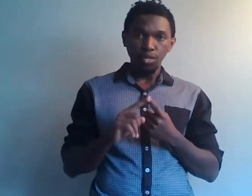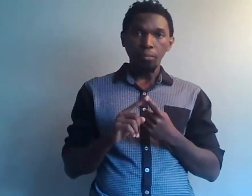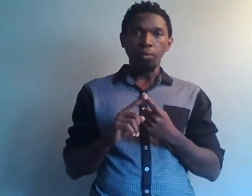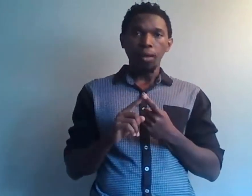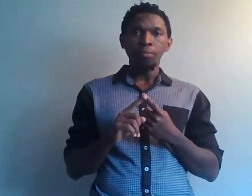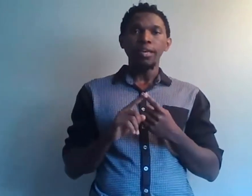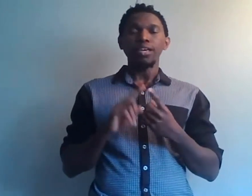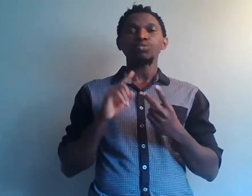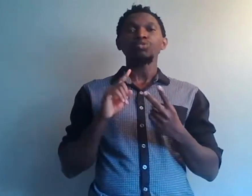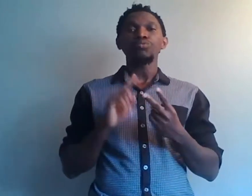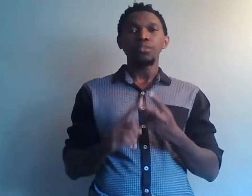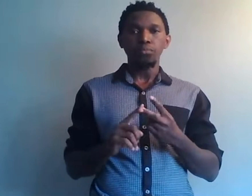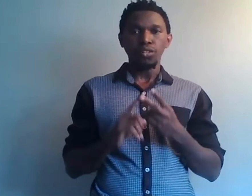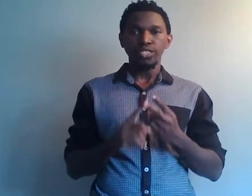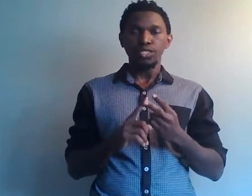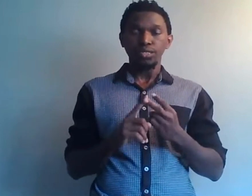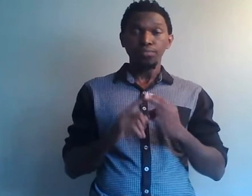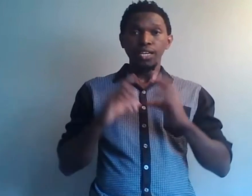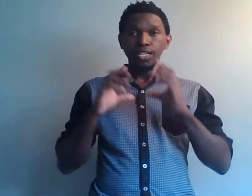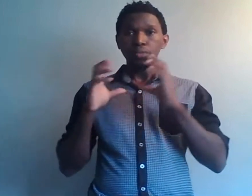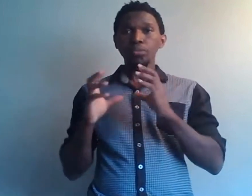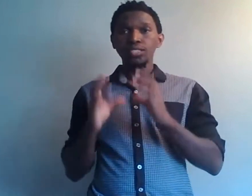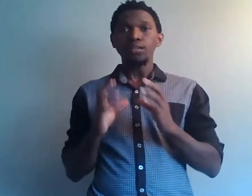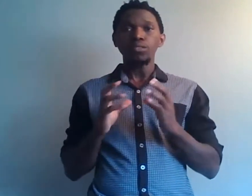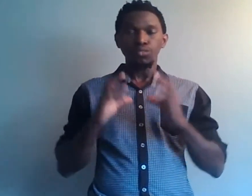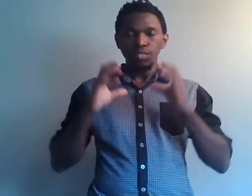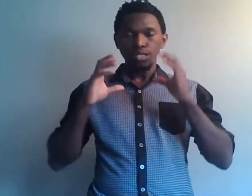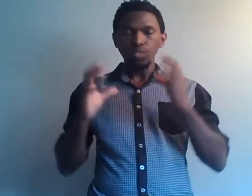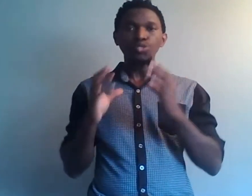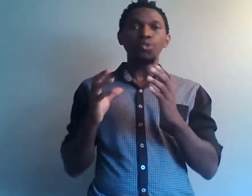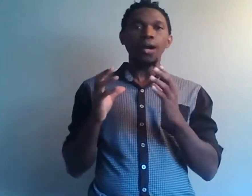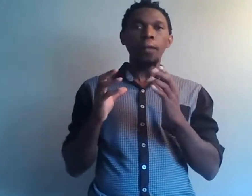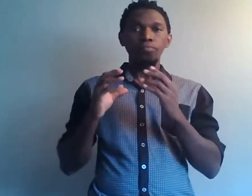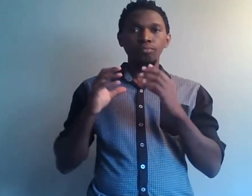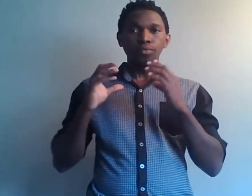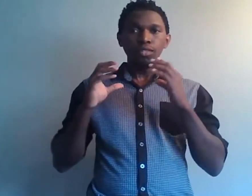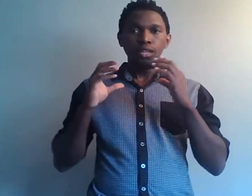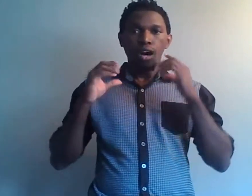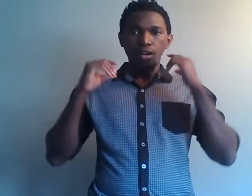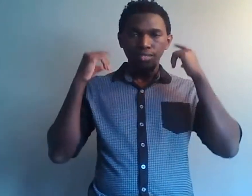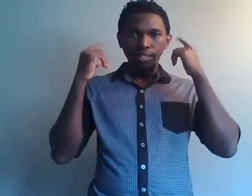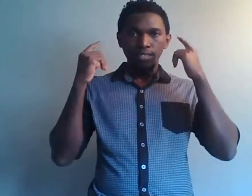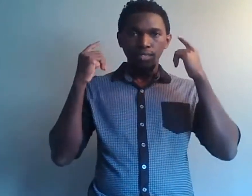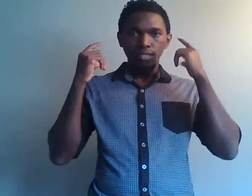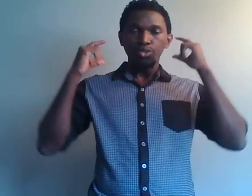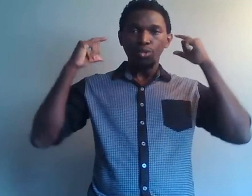un problème et ensuite tu viens pour t'enrichir. Je pense clairement que quand tu auras en tête, quand tu auras